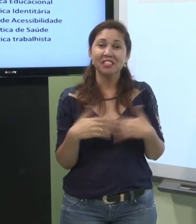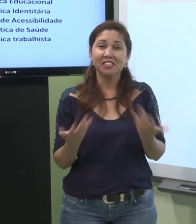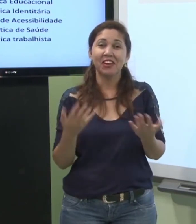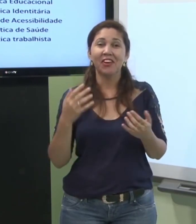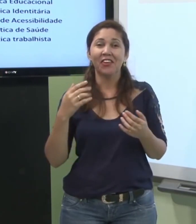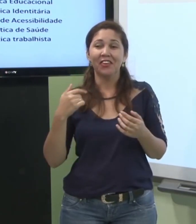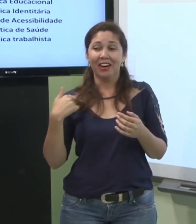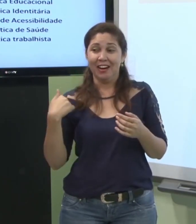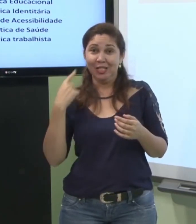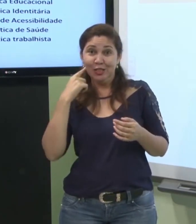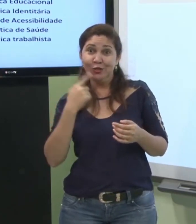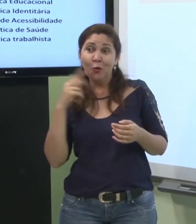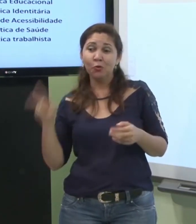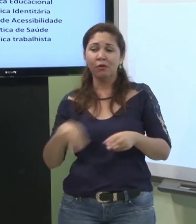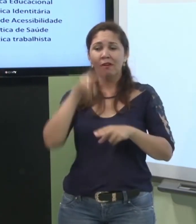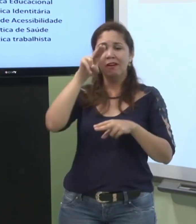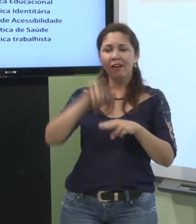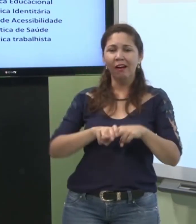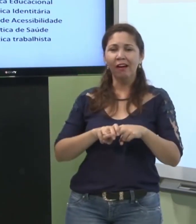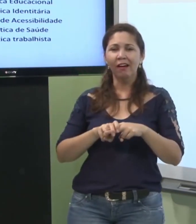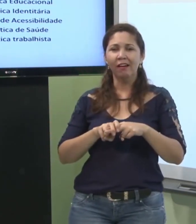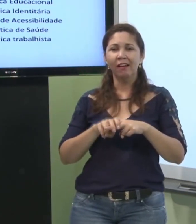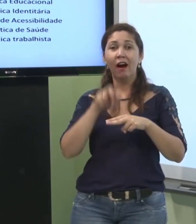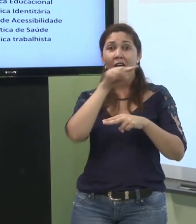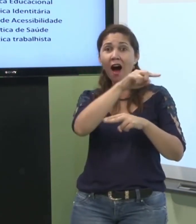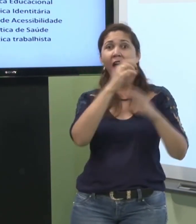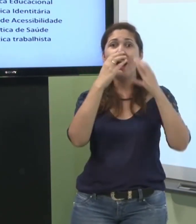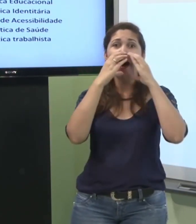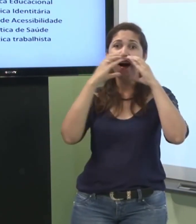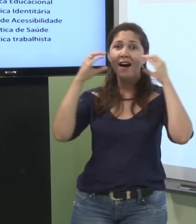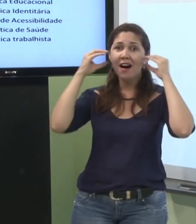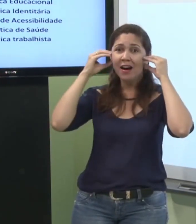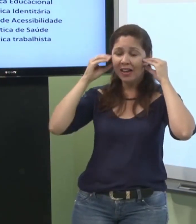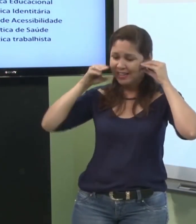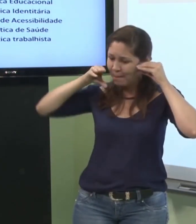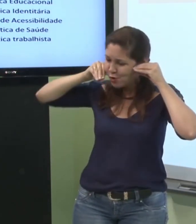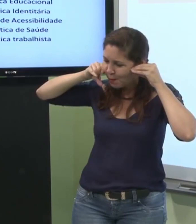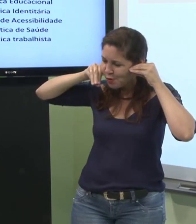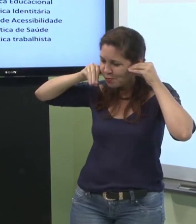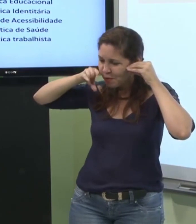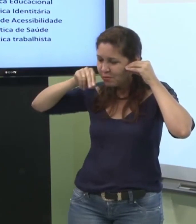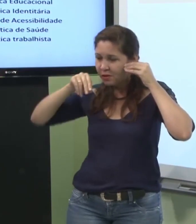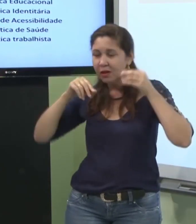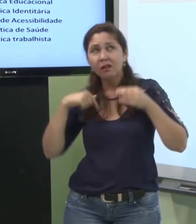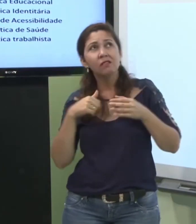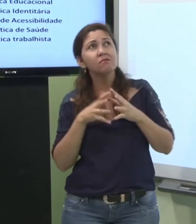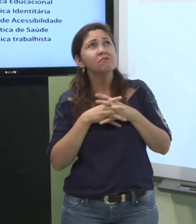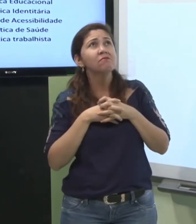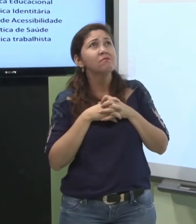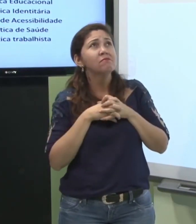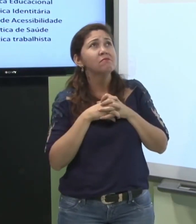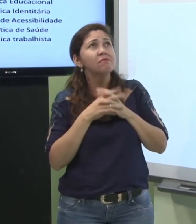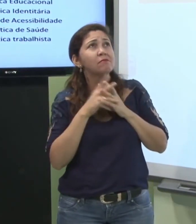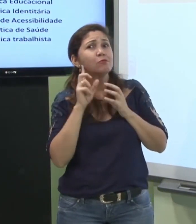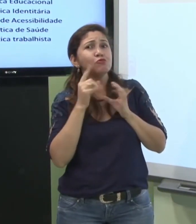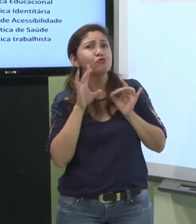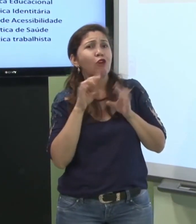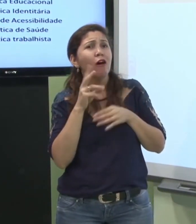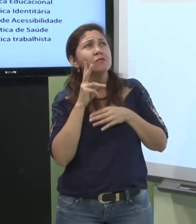então o surdo vai fazer limpeza aí o dentista vai falar com o surdo aí o surdo fica lá